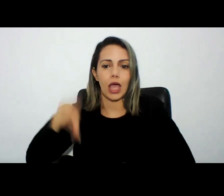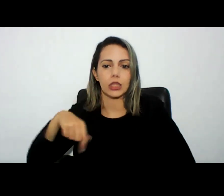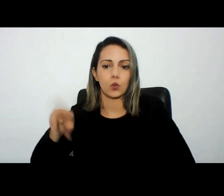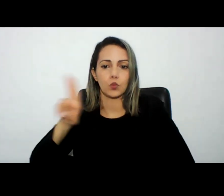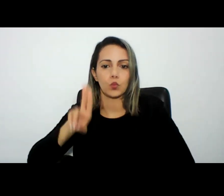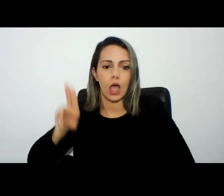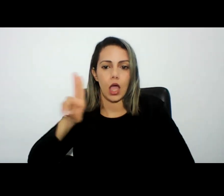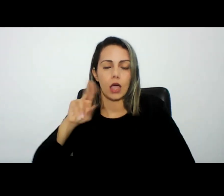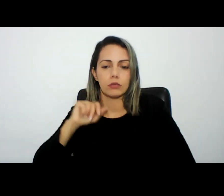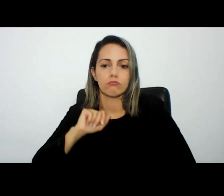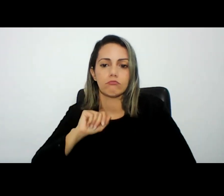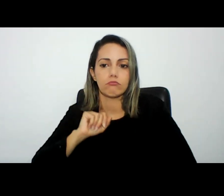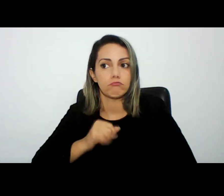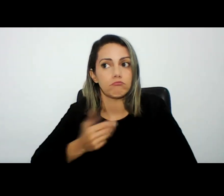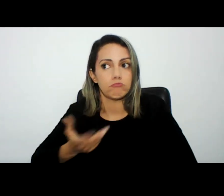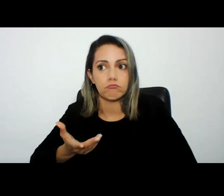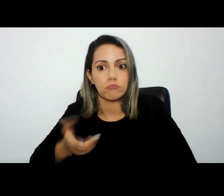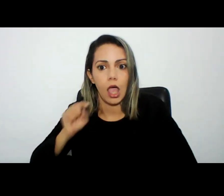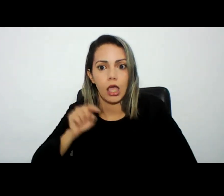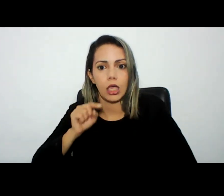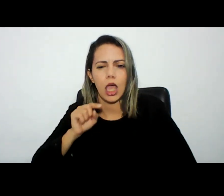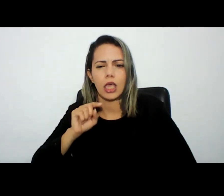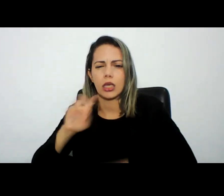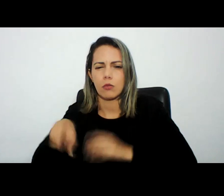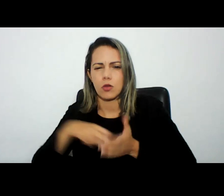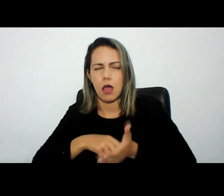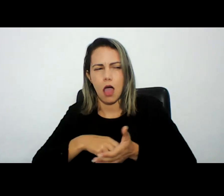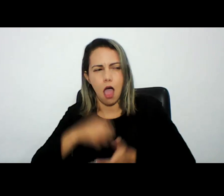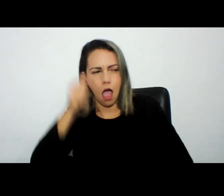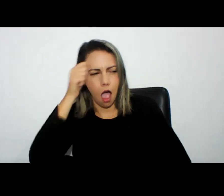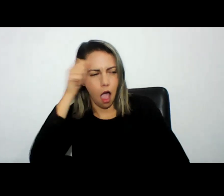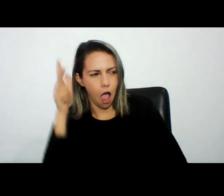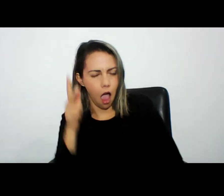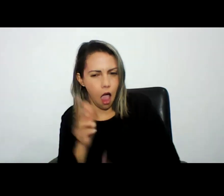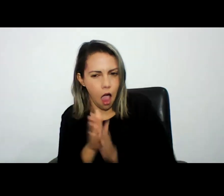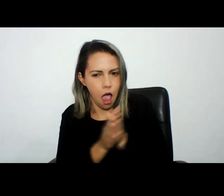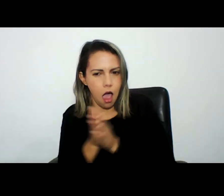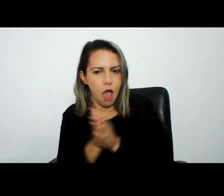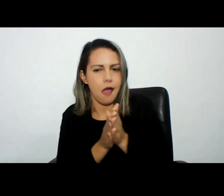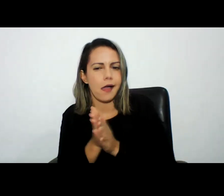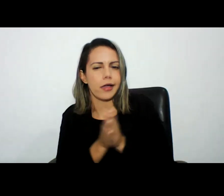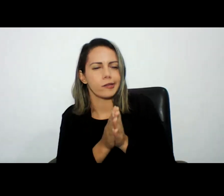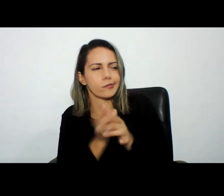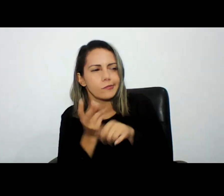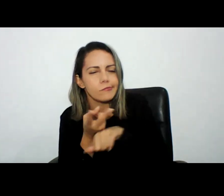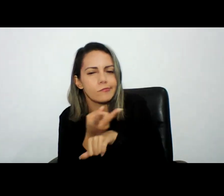esses criminosos cientes disso o que passaram a fazer? Eles passaram a procurar